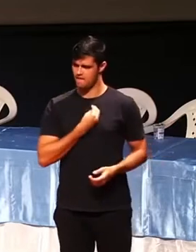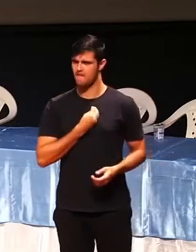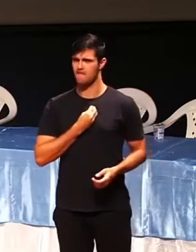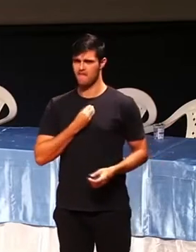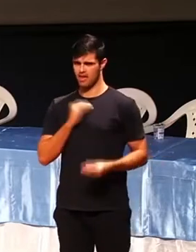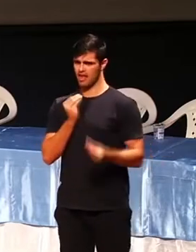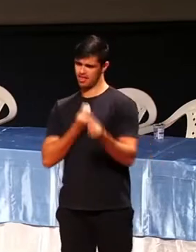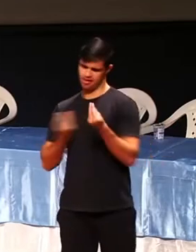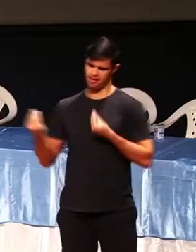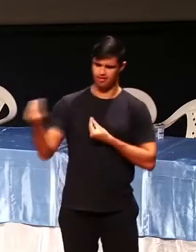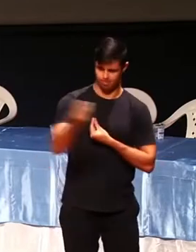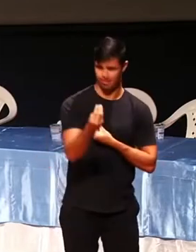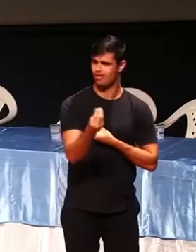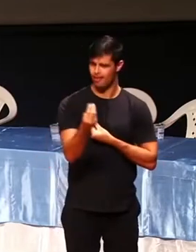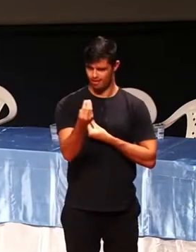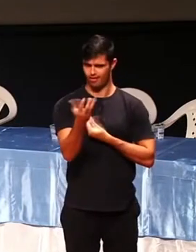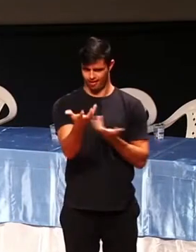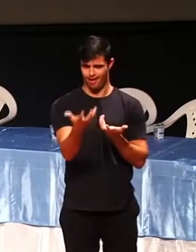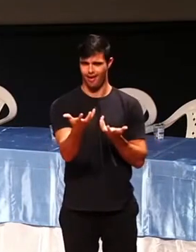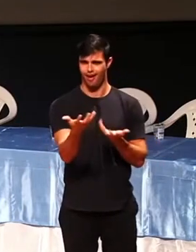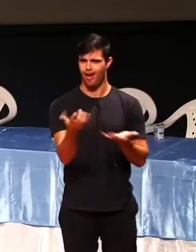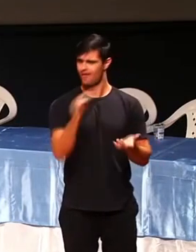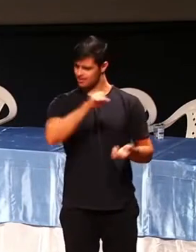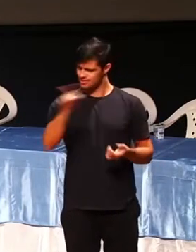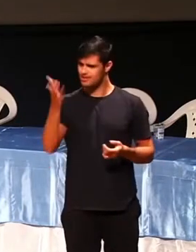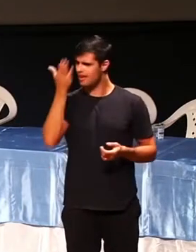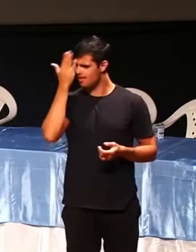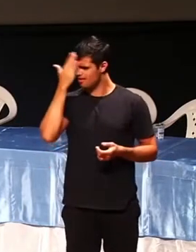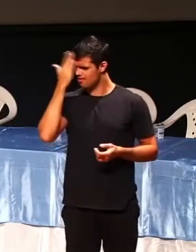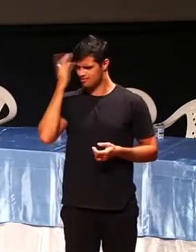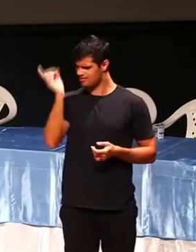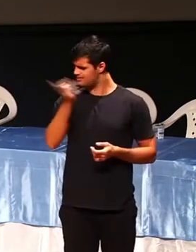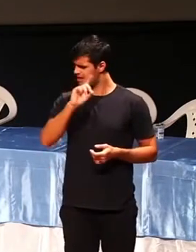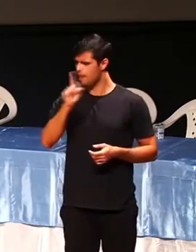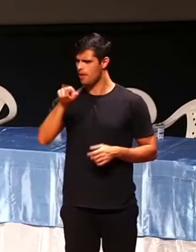Você não sabe onde meus alunos são. Vai lá dá aula.